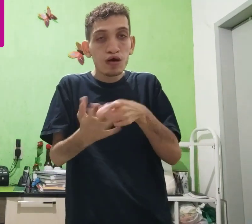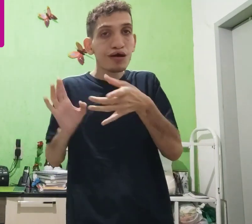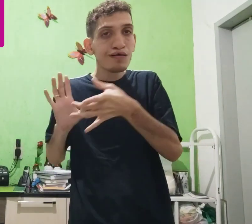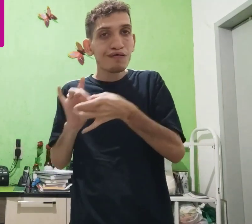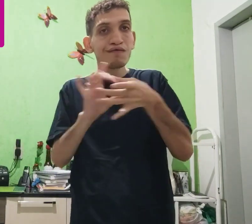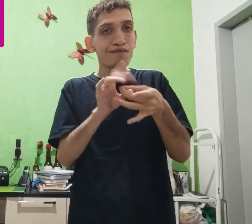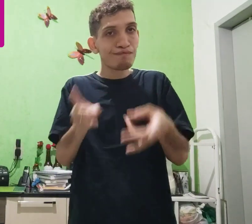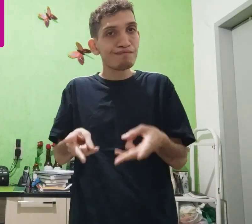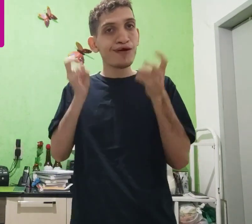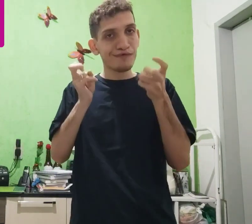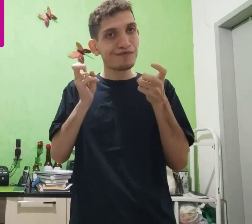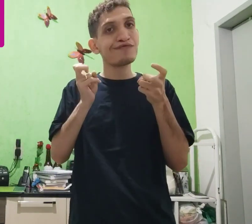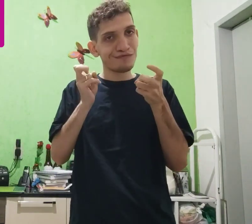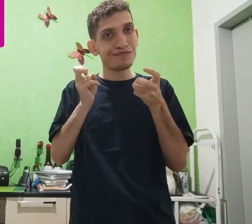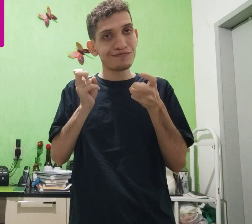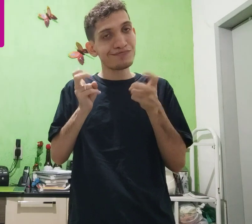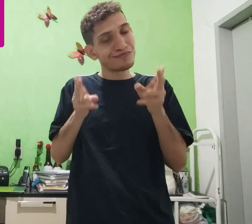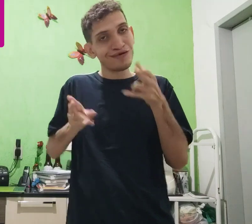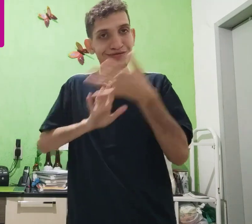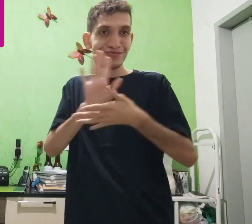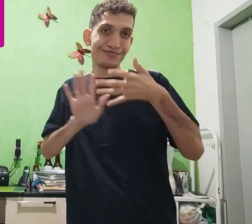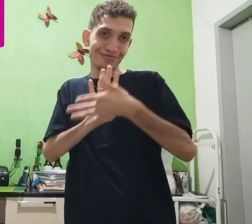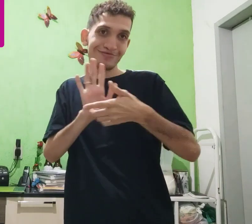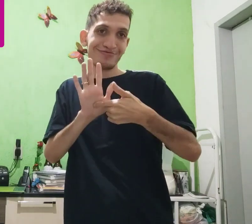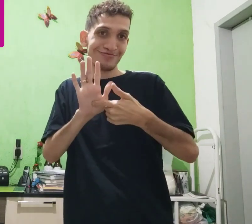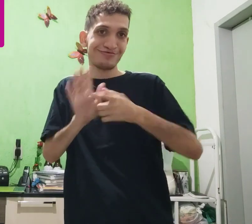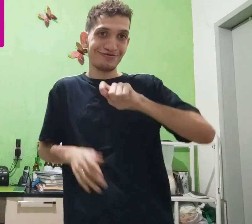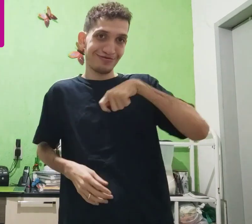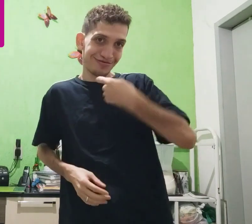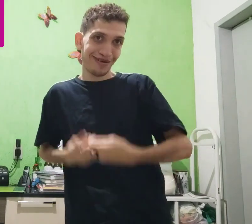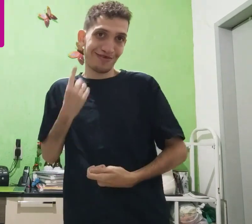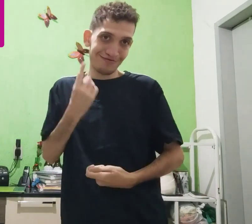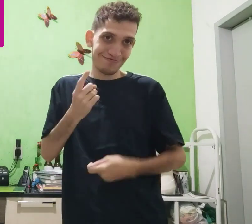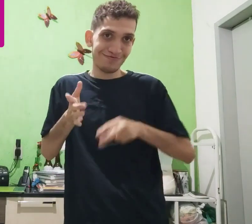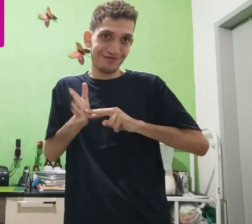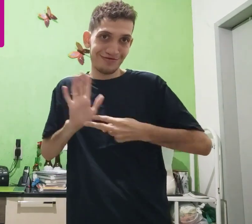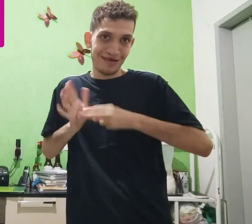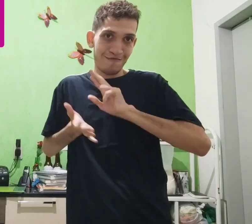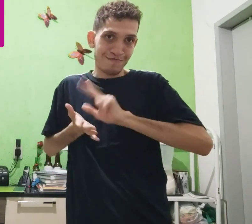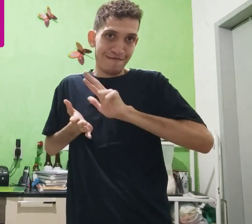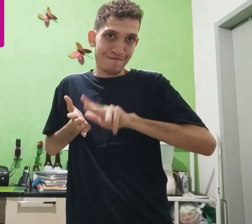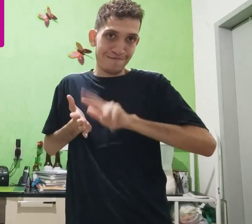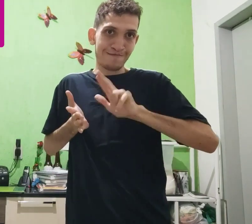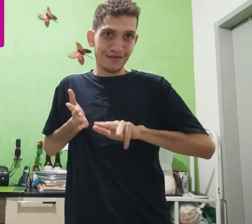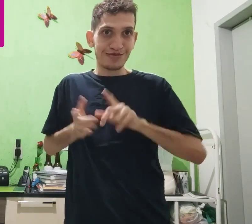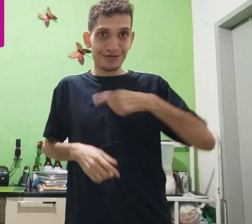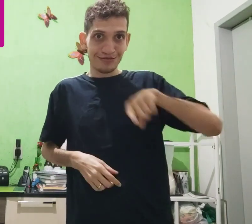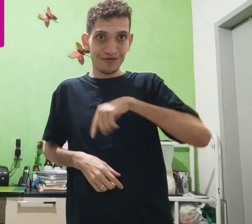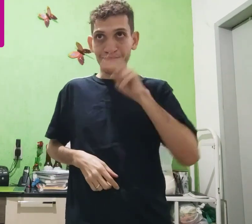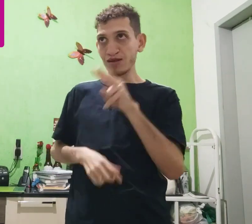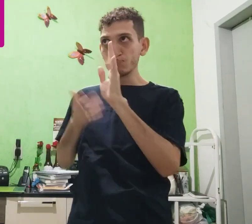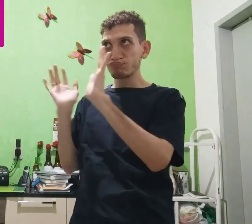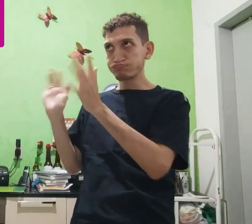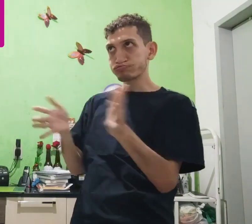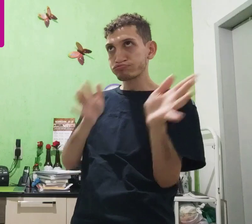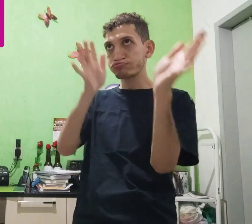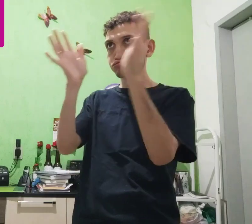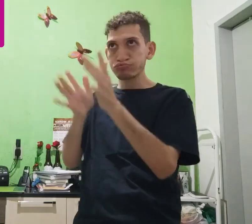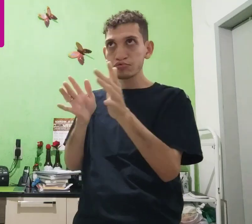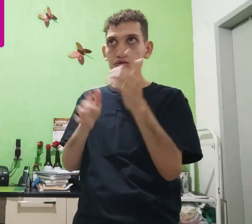ou é isso? Então, o que que você percebe? E, logo, os sinais, um sinal significado vários. Nós,